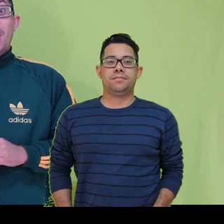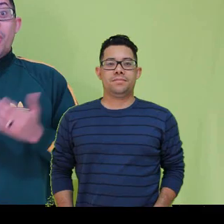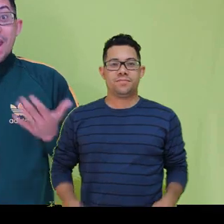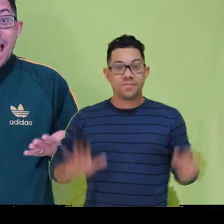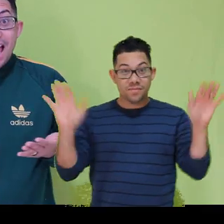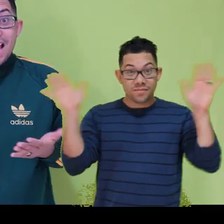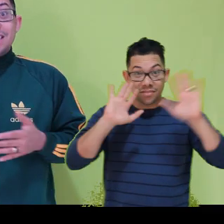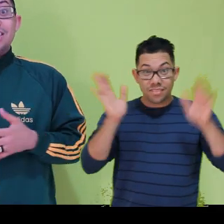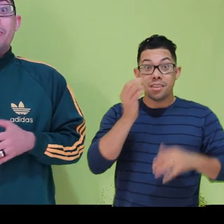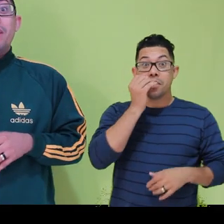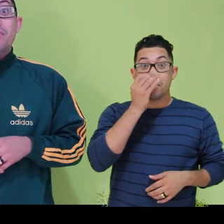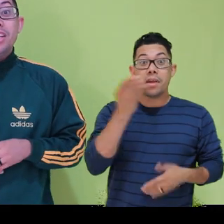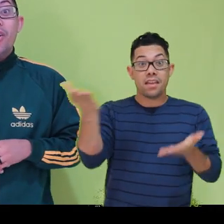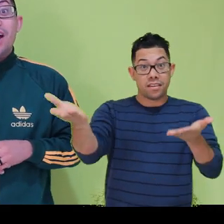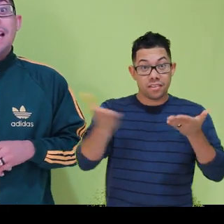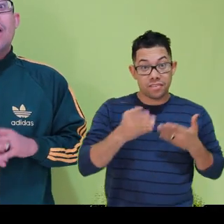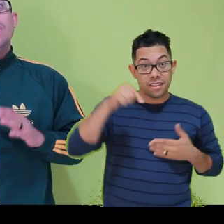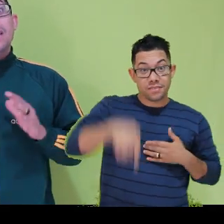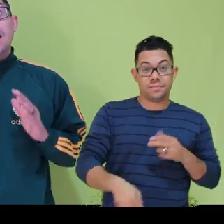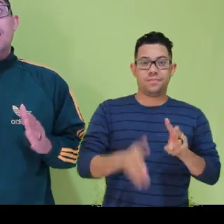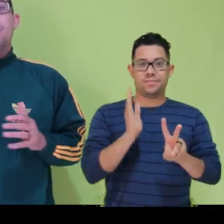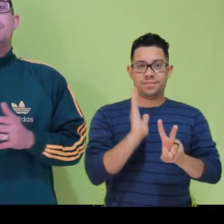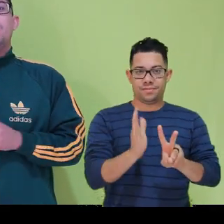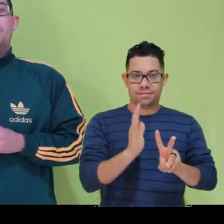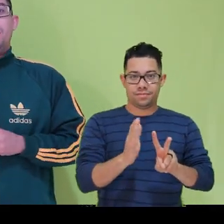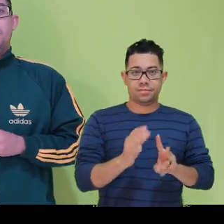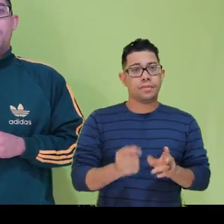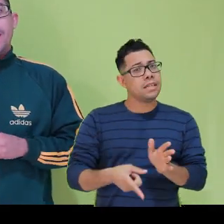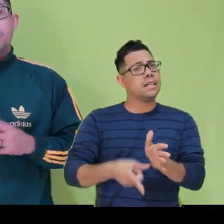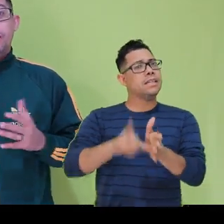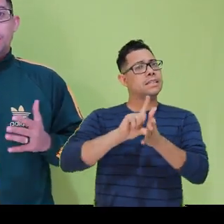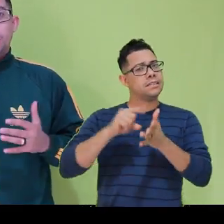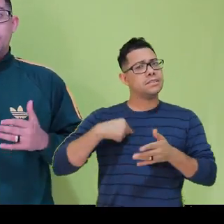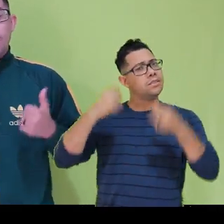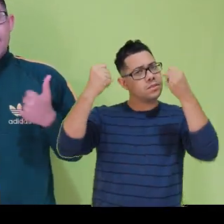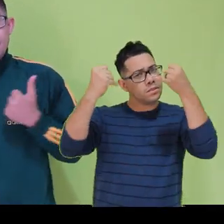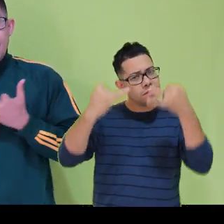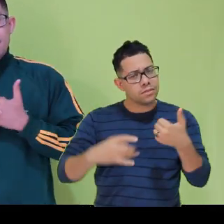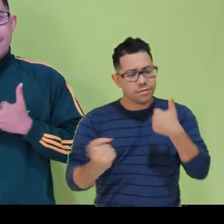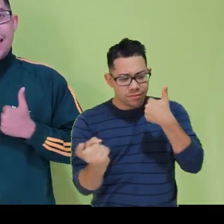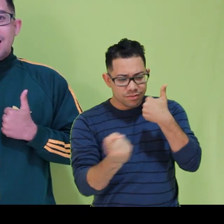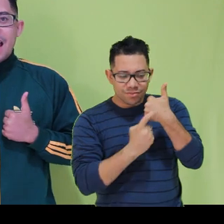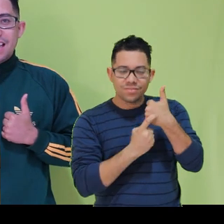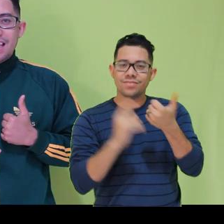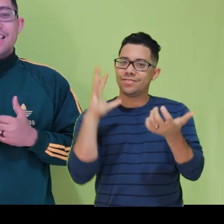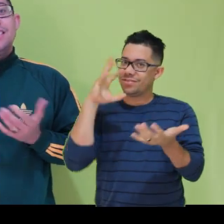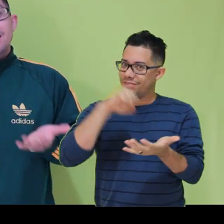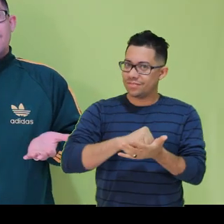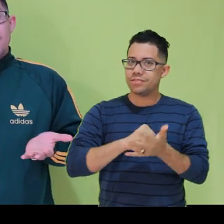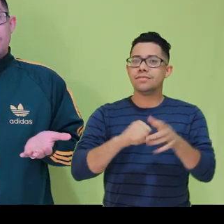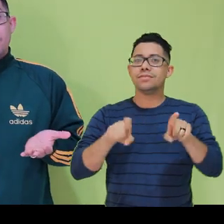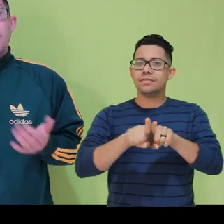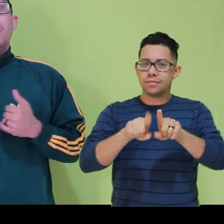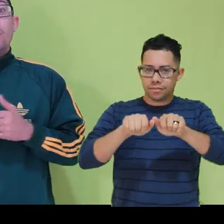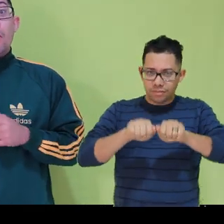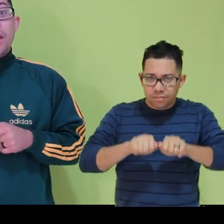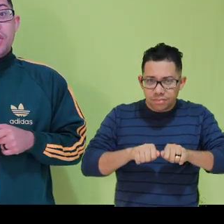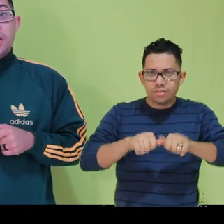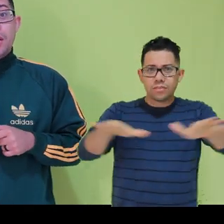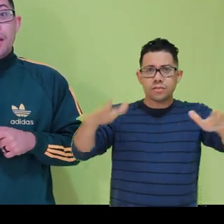Olá, seja bem-vindo ao canal Libras a Dois. Antes de tudo, deixe aquele like, se inscreva e compartilhe